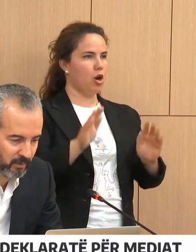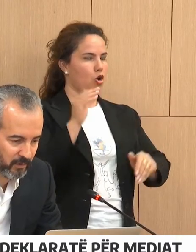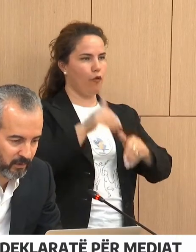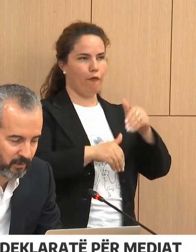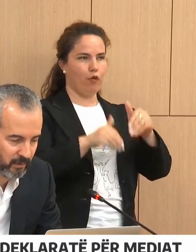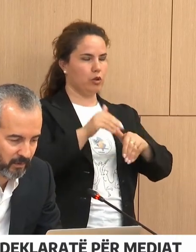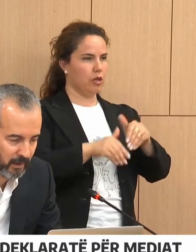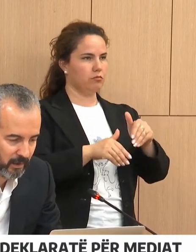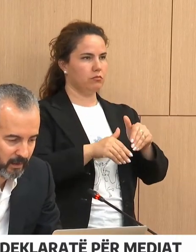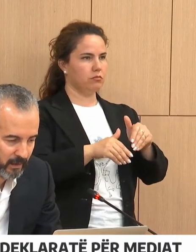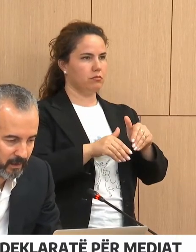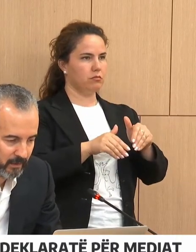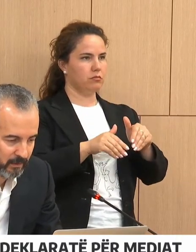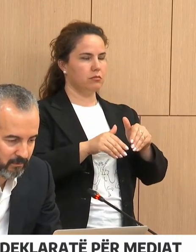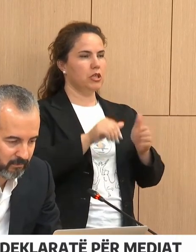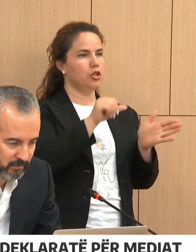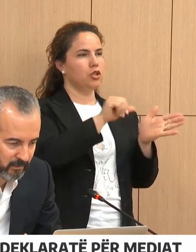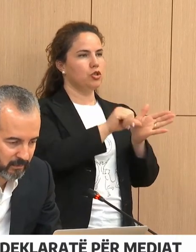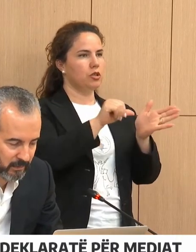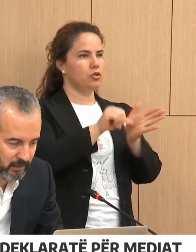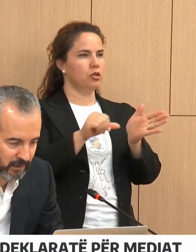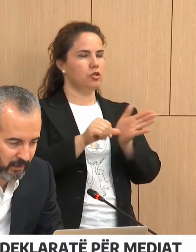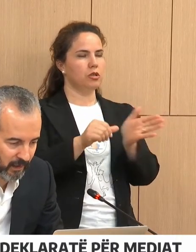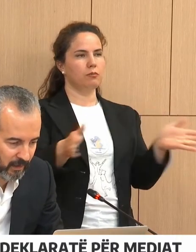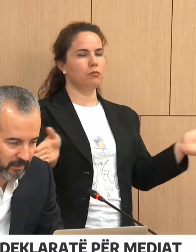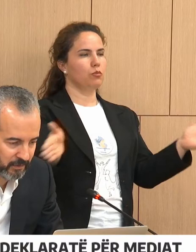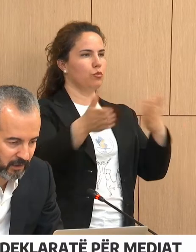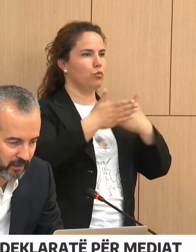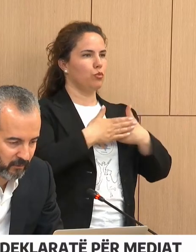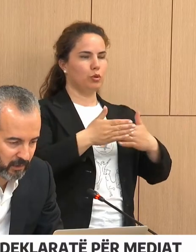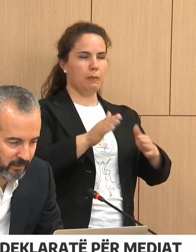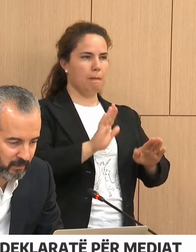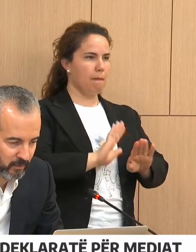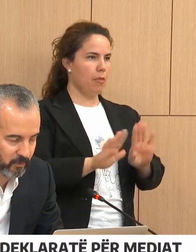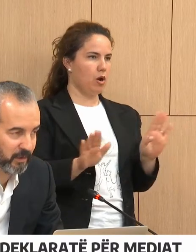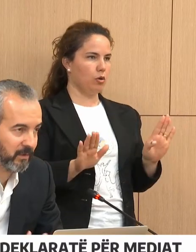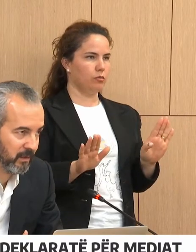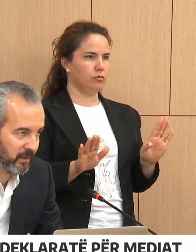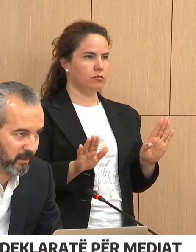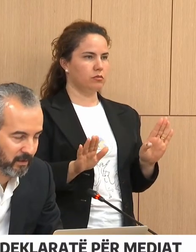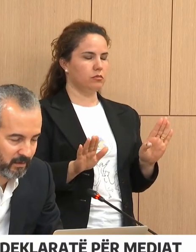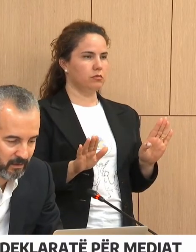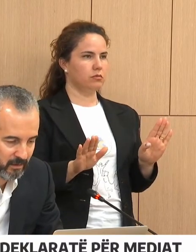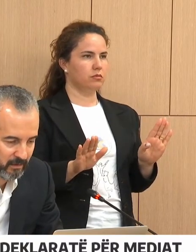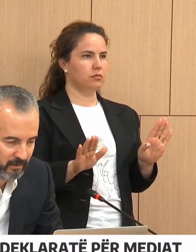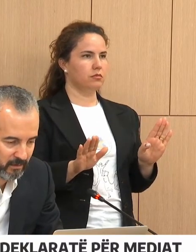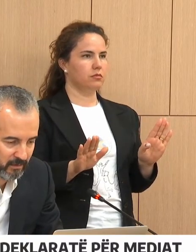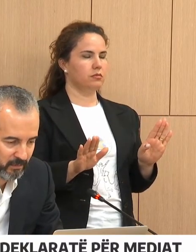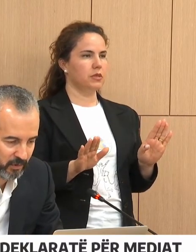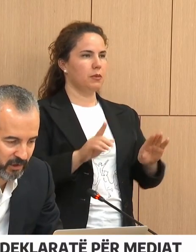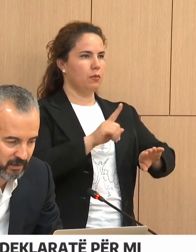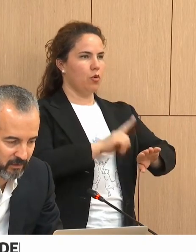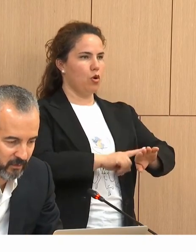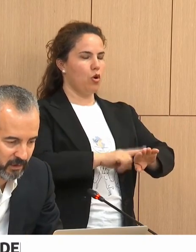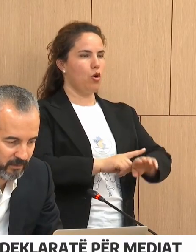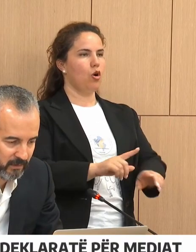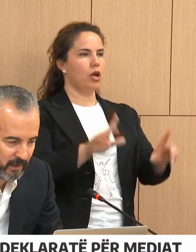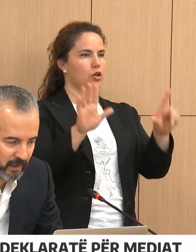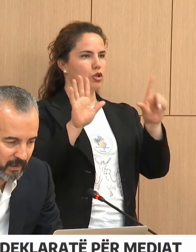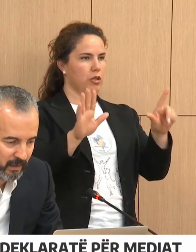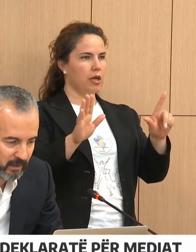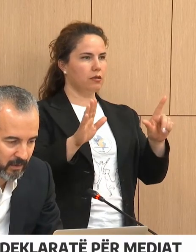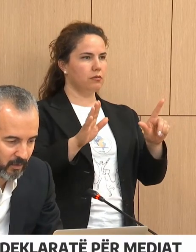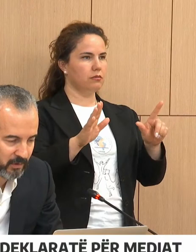Janë dhëllur të gjitha qenët e votimit në kutim të procesit të